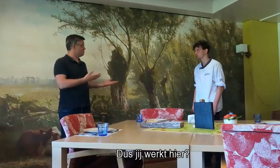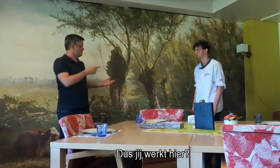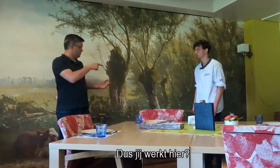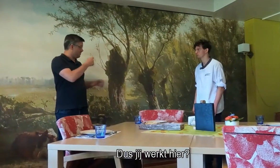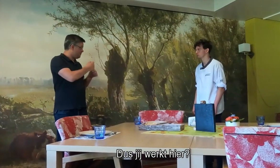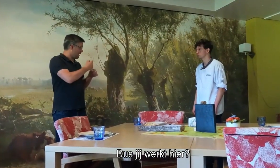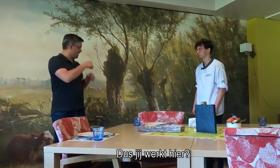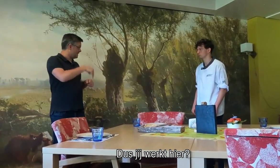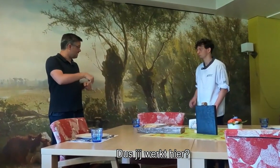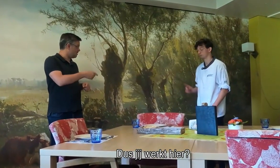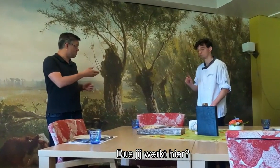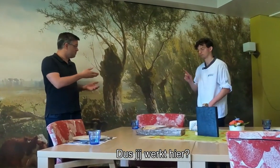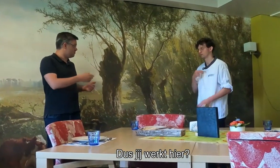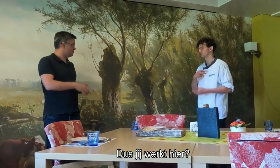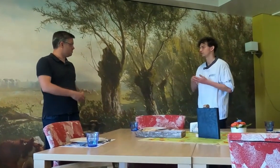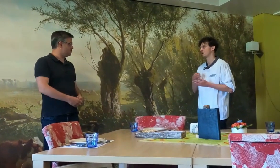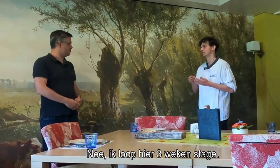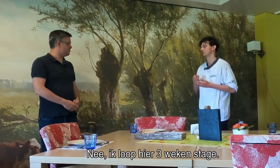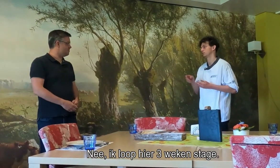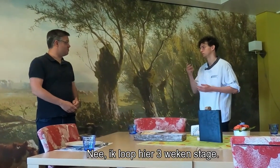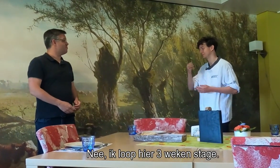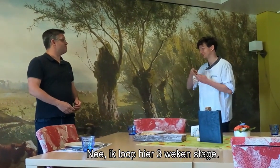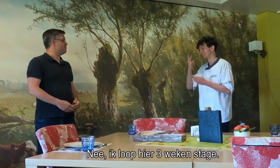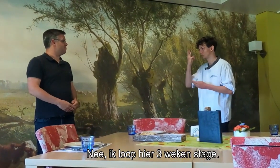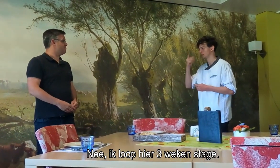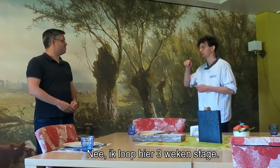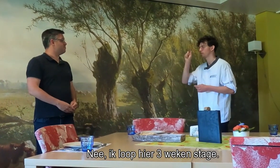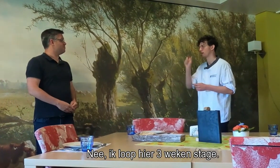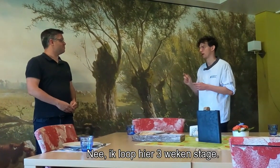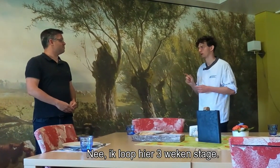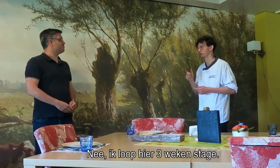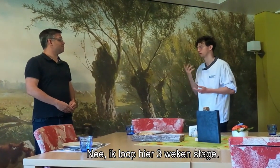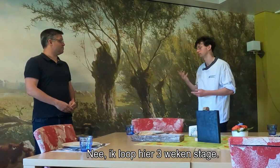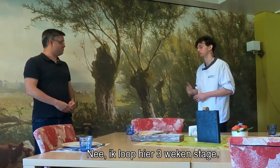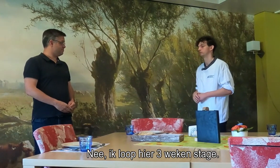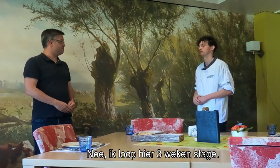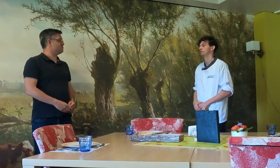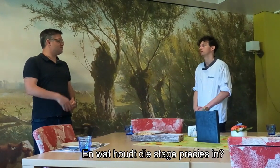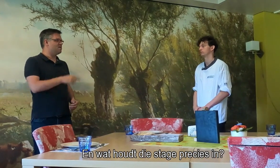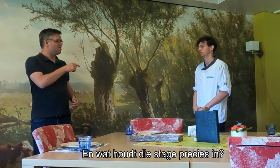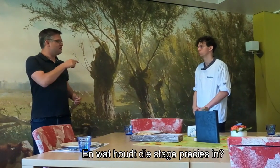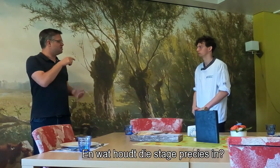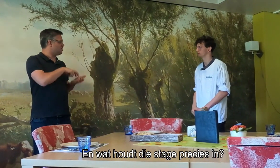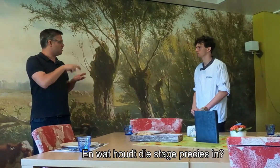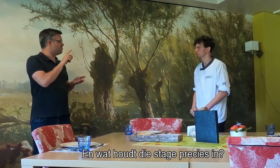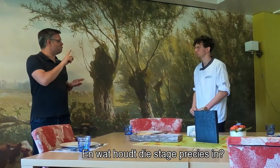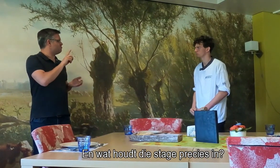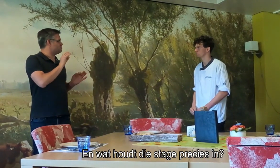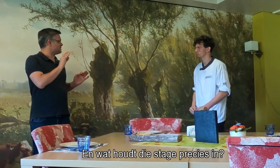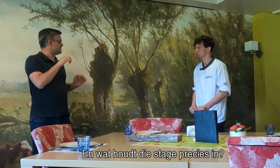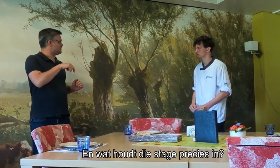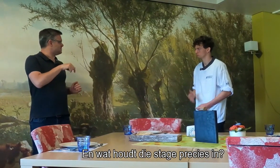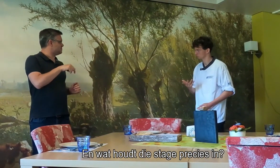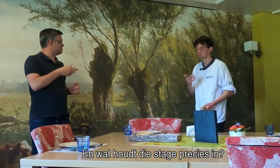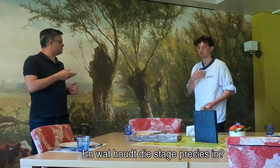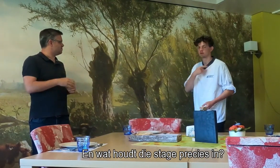Dus, jij werkt hier? Nee, ik loop hier drie weken stage. En wat houdt die stage dan precies in?